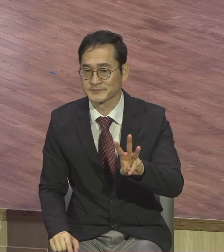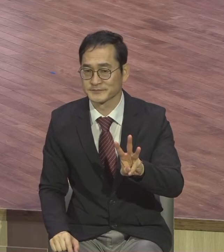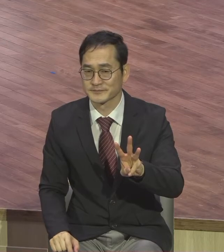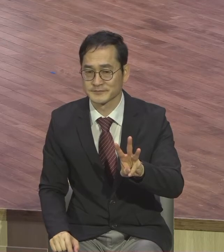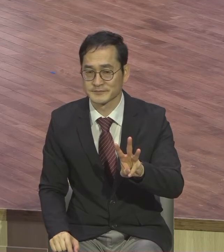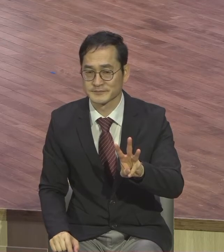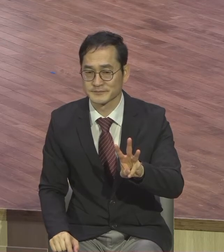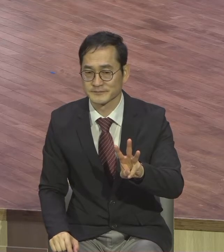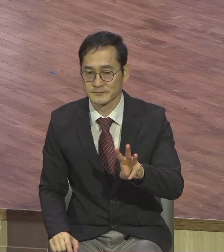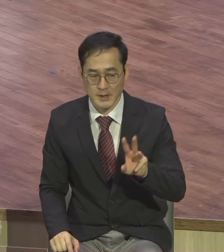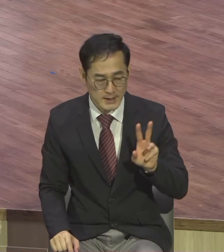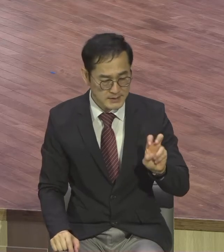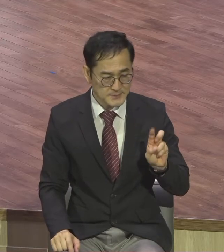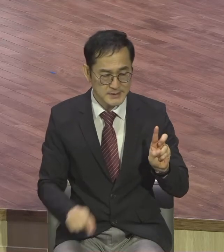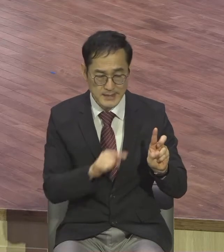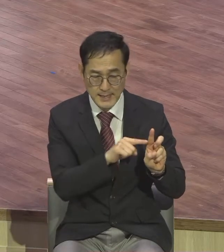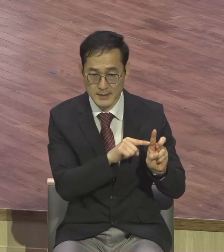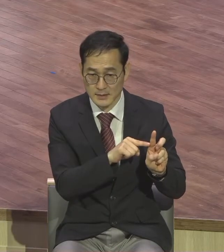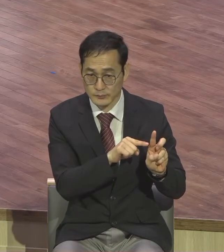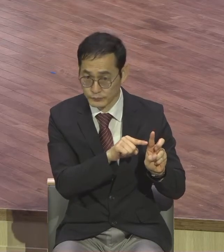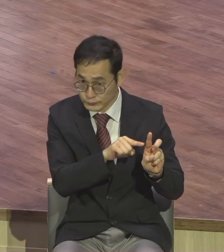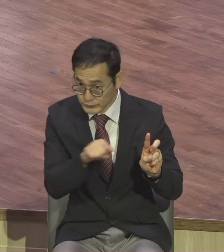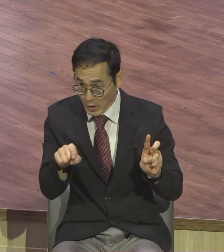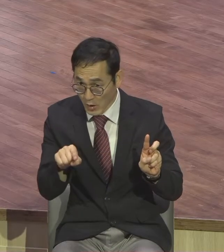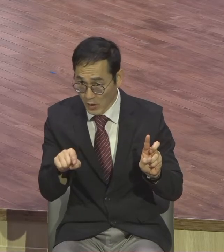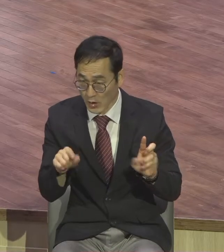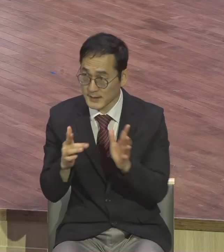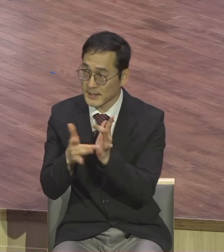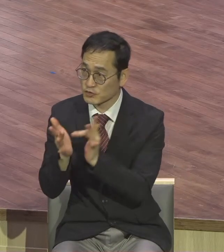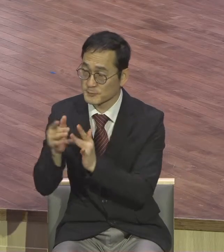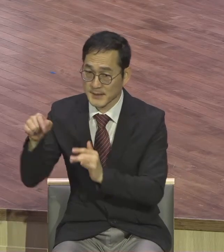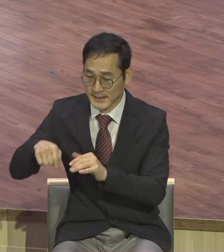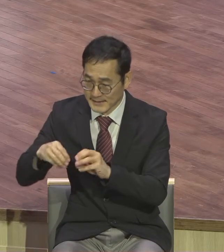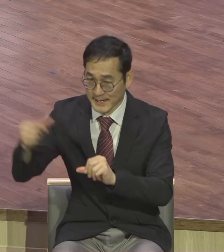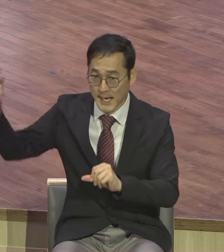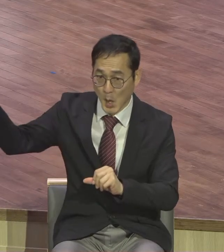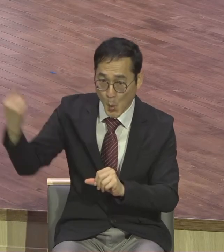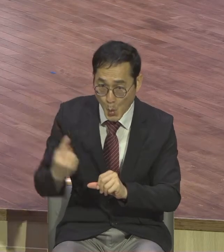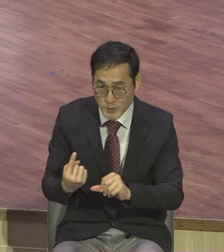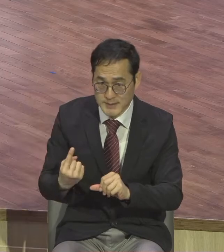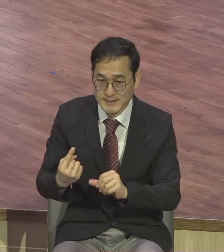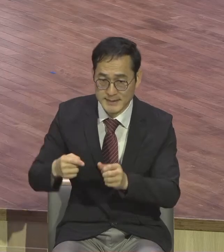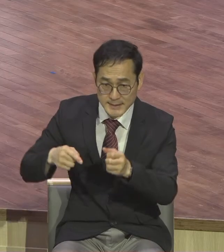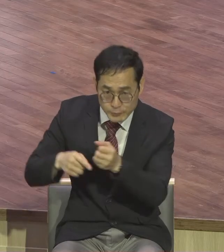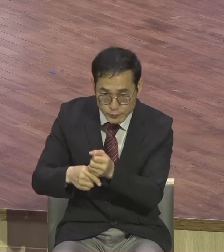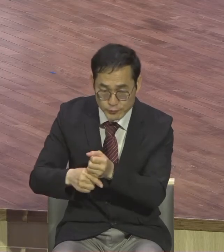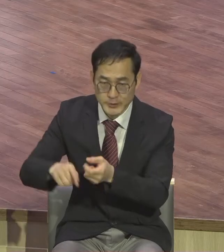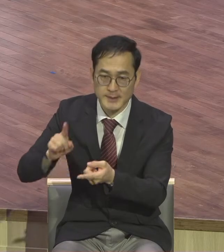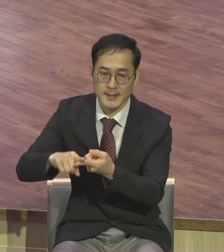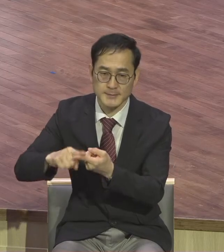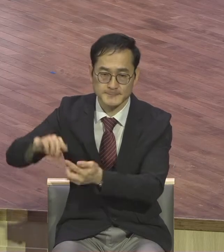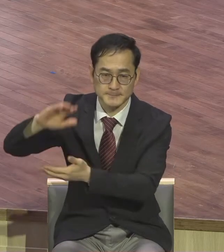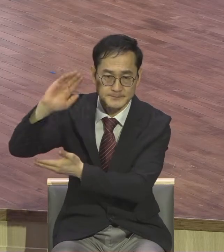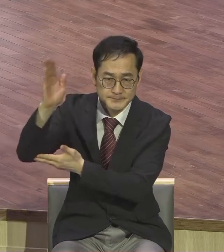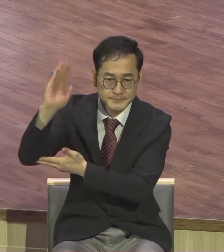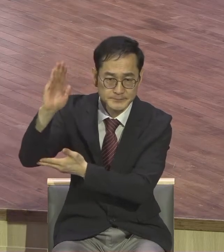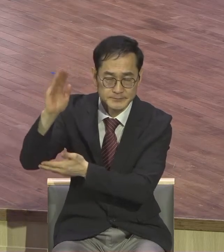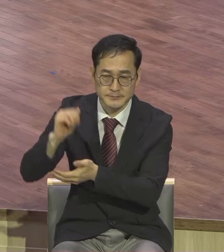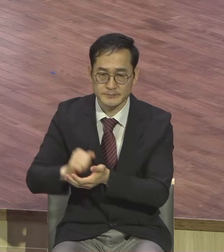21장부터 예수님께서 이 땅에 오신 본질적 사명을 그렇게 이루기 위해서 십자가의